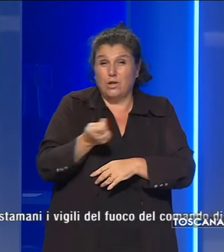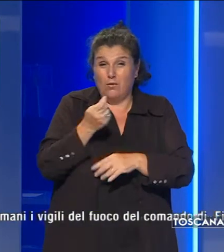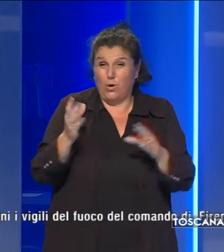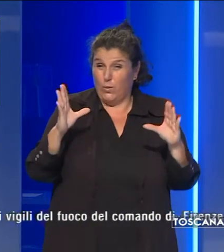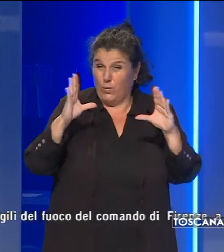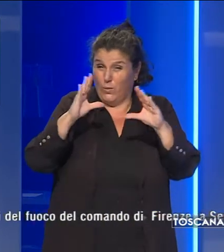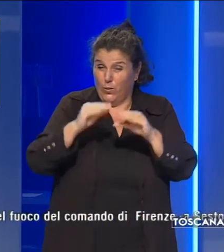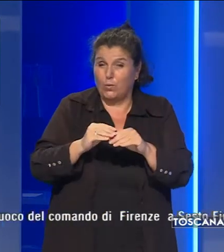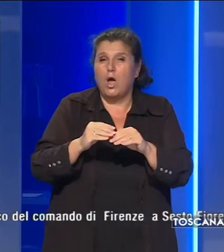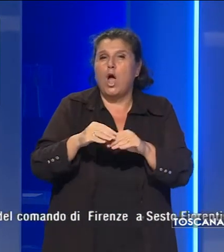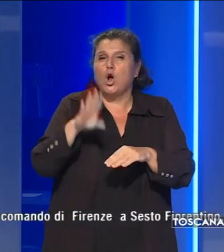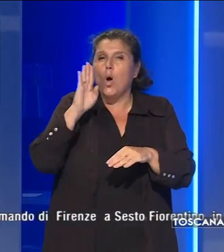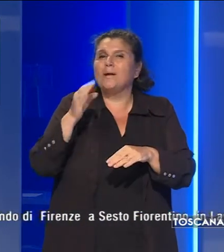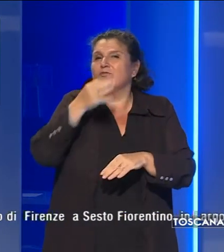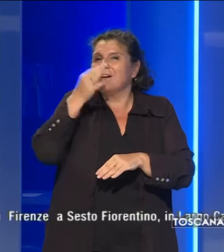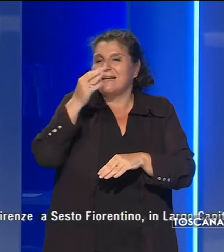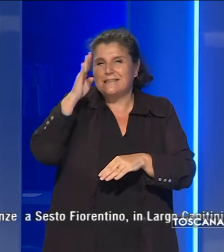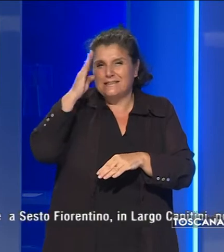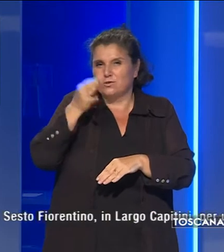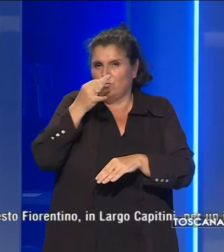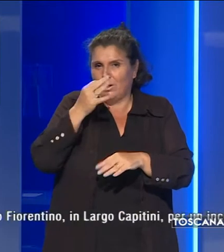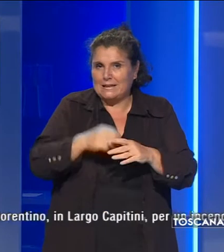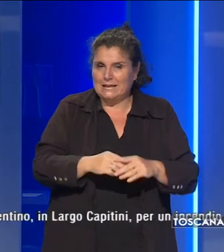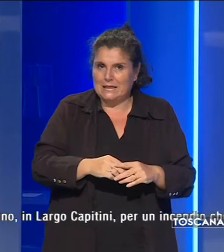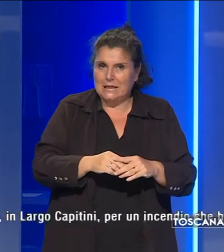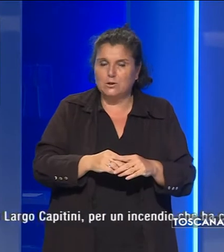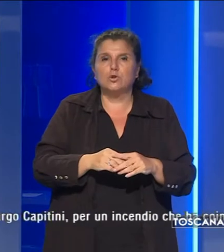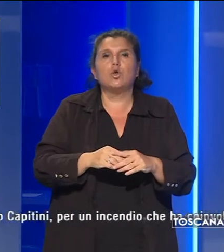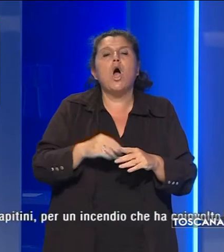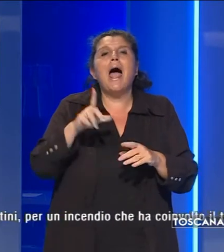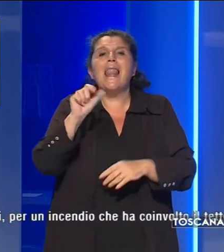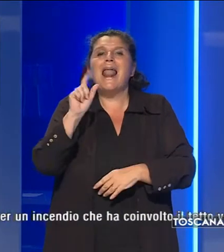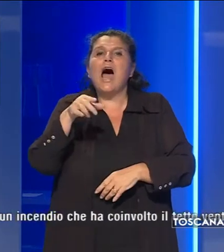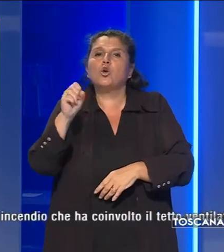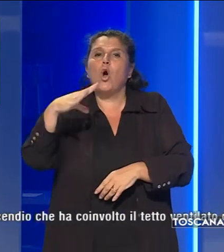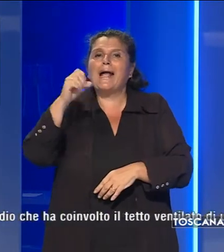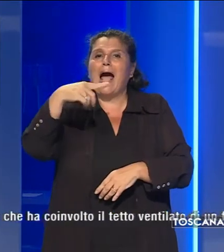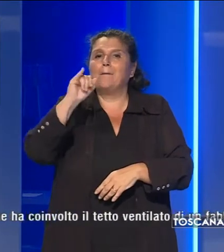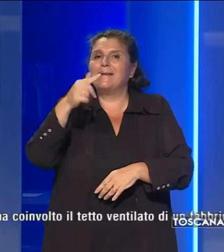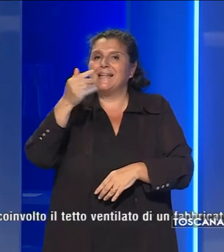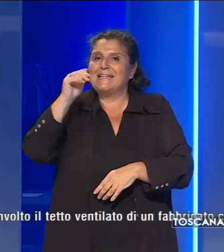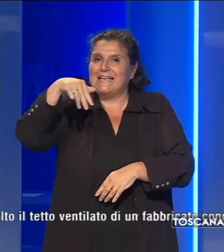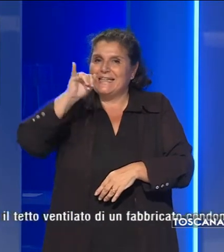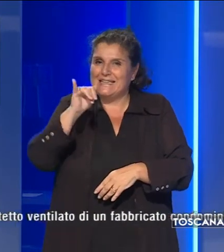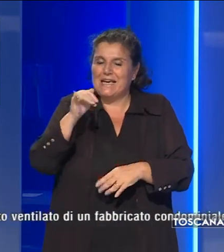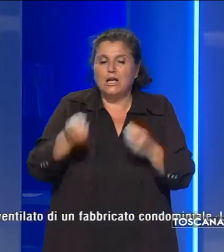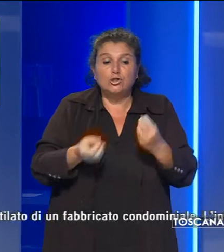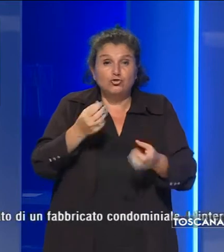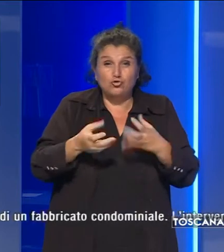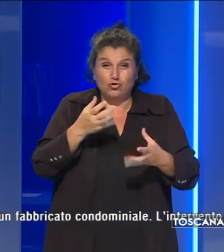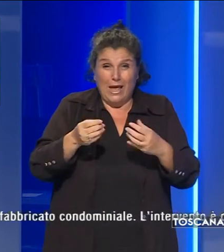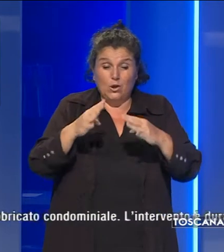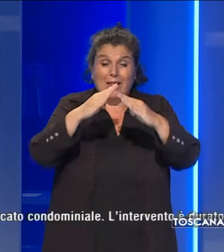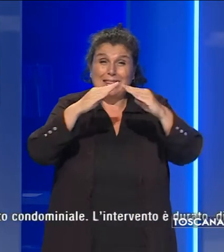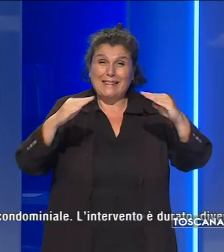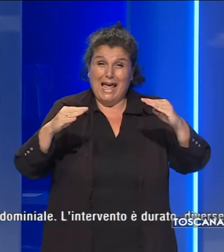comando di Firenze a Sesto Fiorentino, in largo Capitini, per un incendio che ha coinvolto il